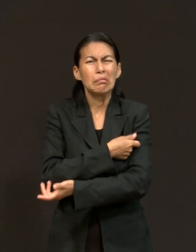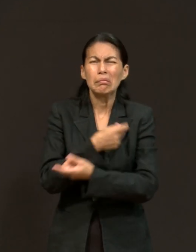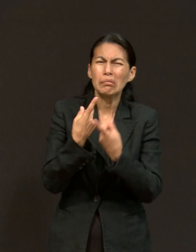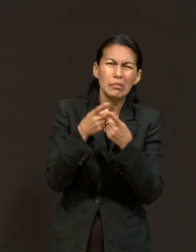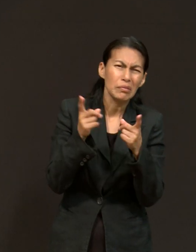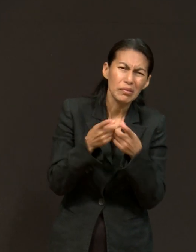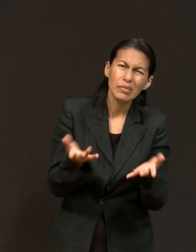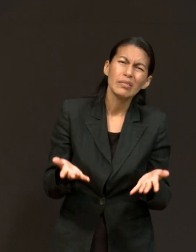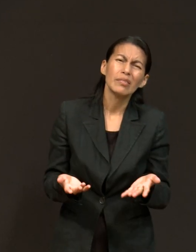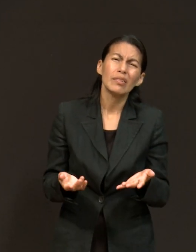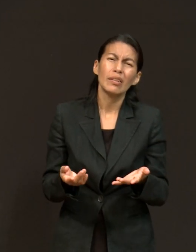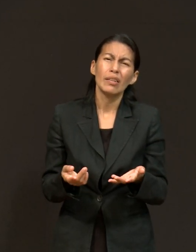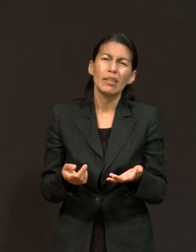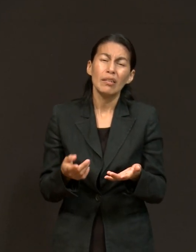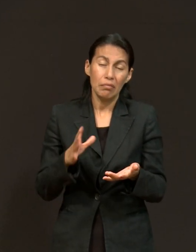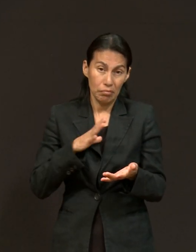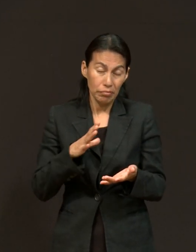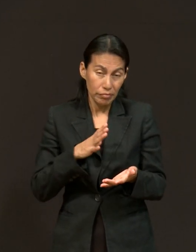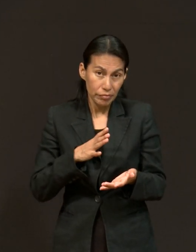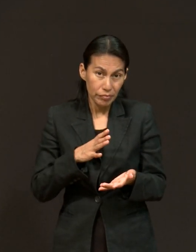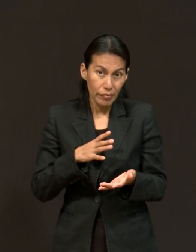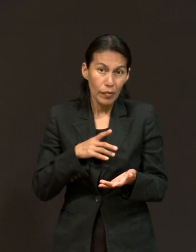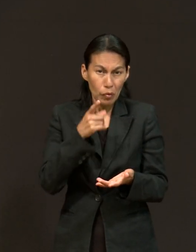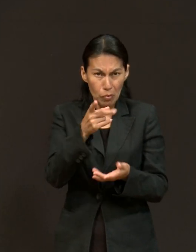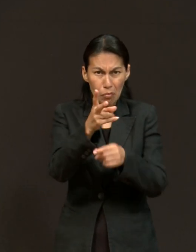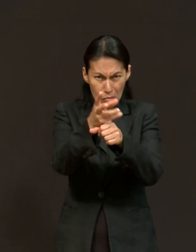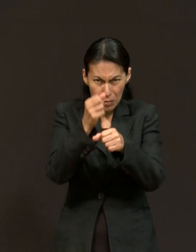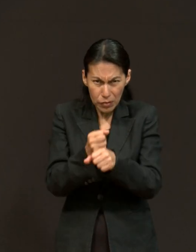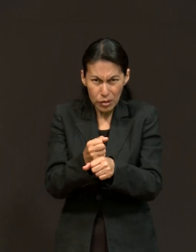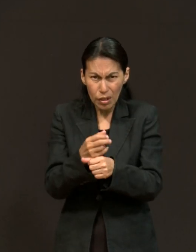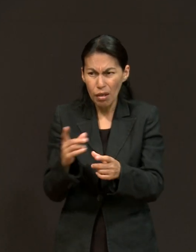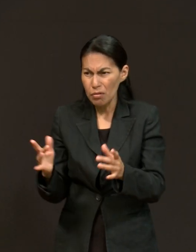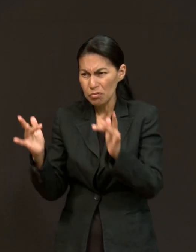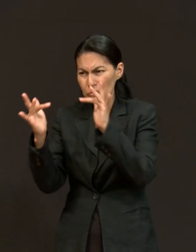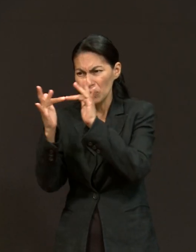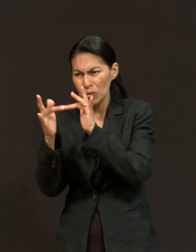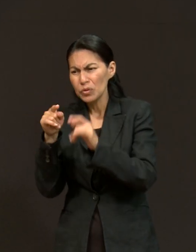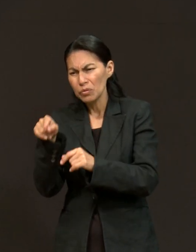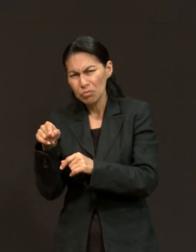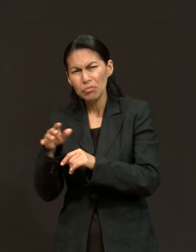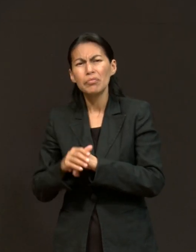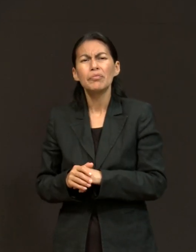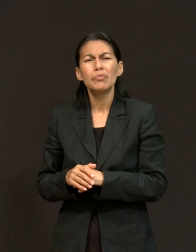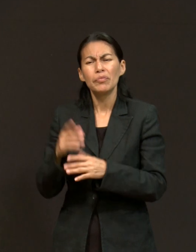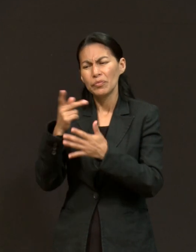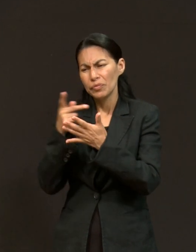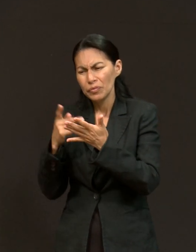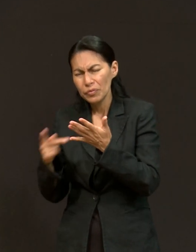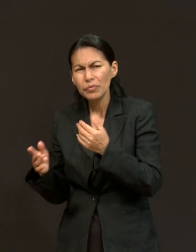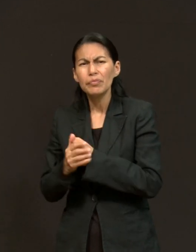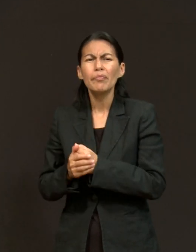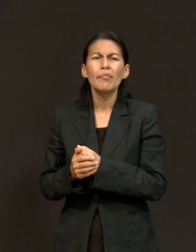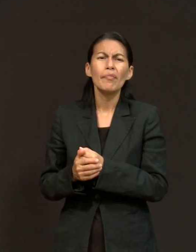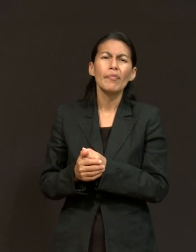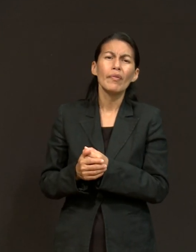Herrera para bienestar de toda la familia. Están pasando en estos momentos en pantalla